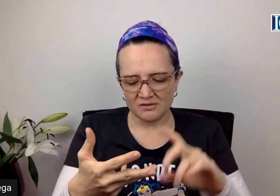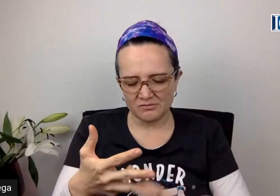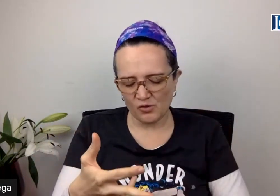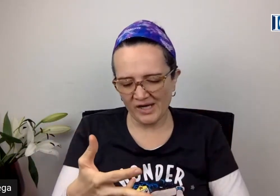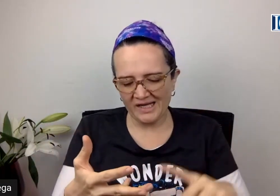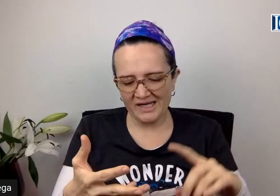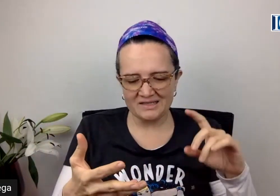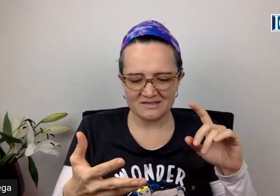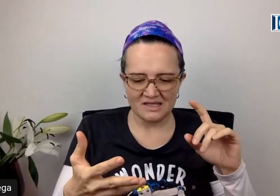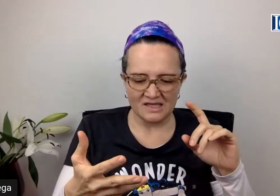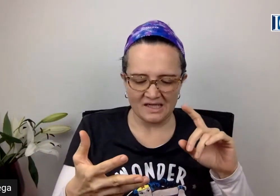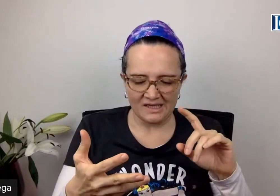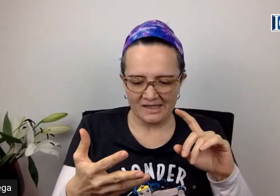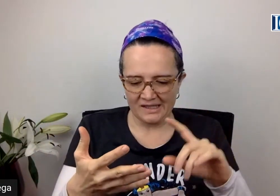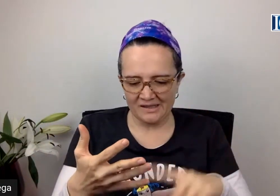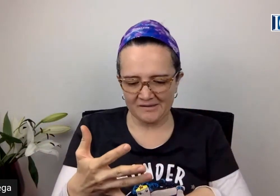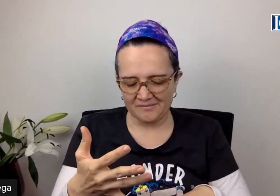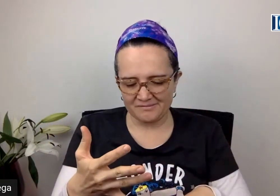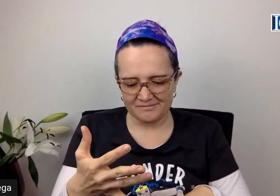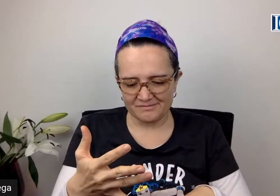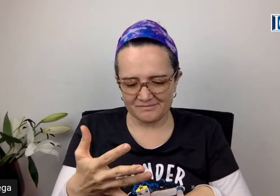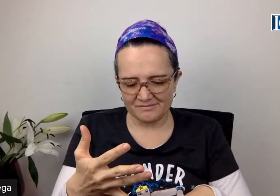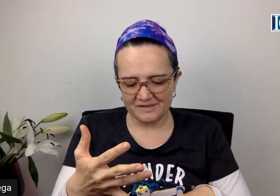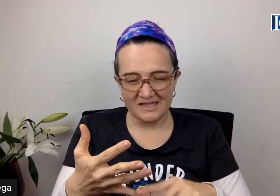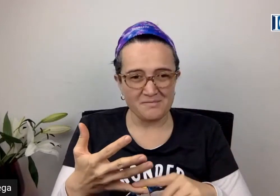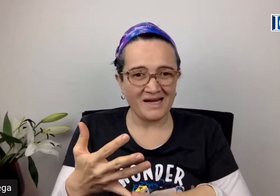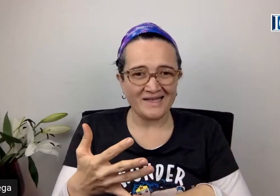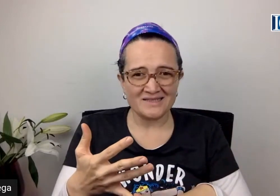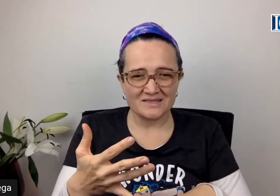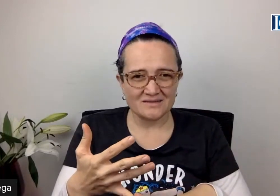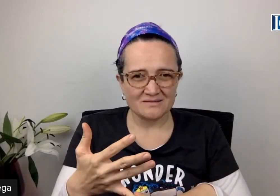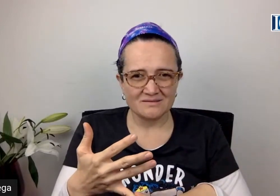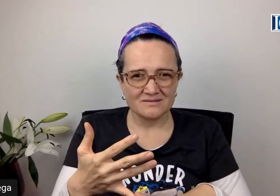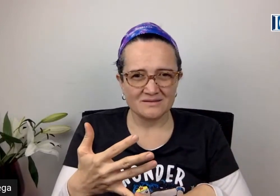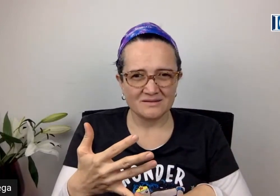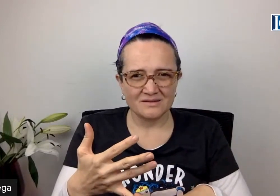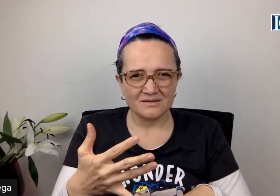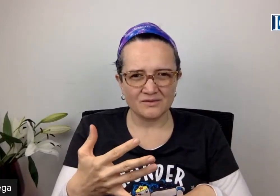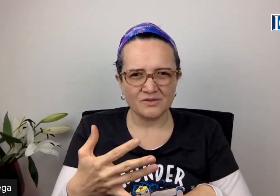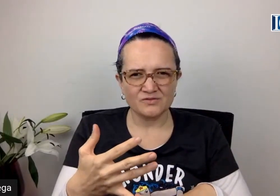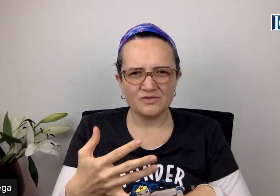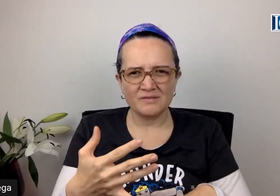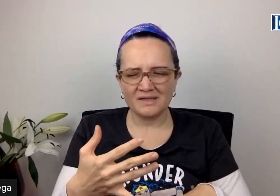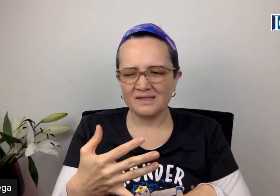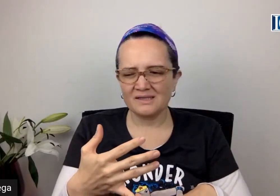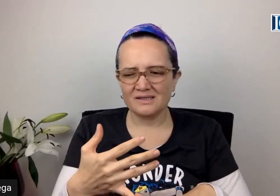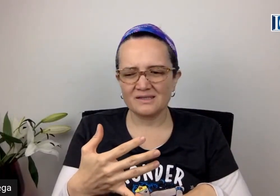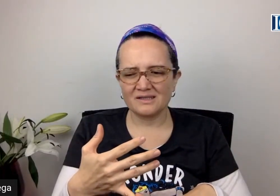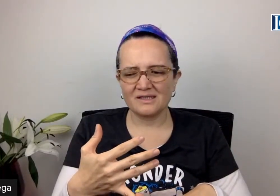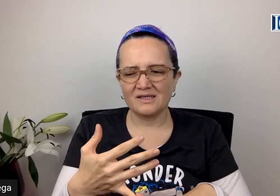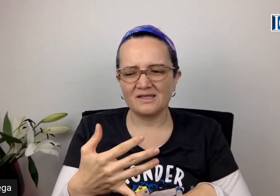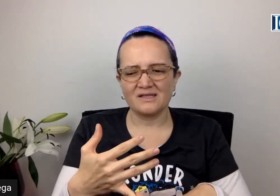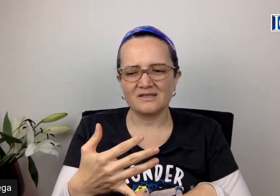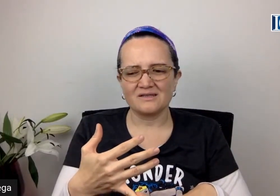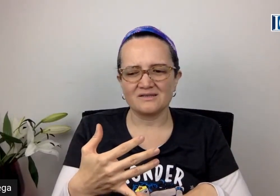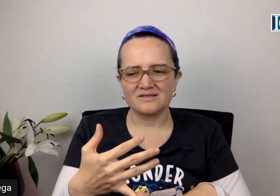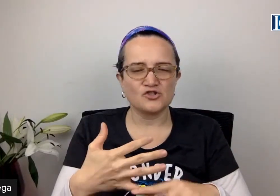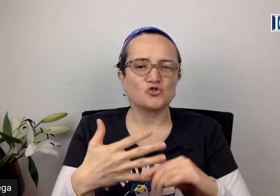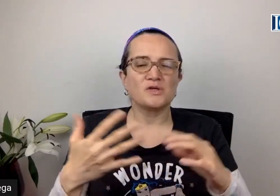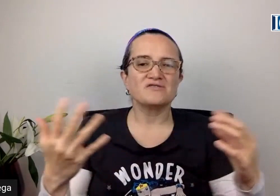mujeres, animales, es un tema que si yo tuviese